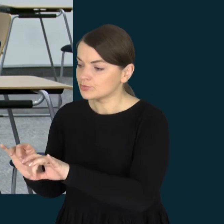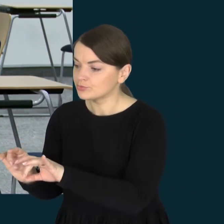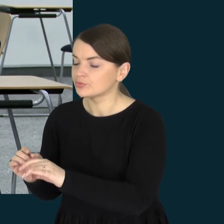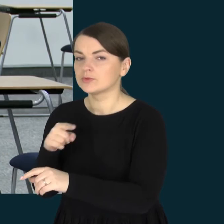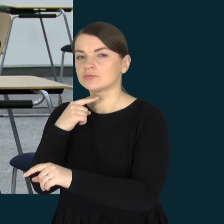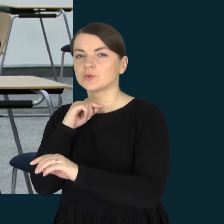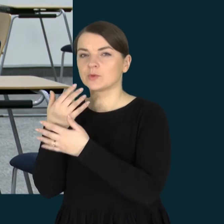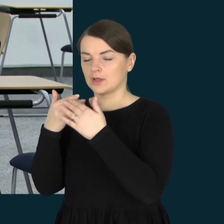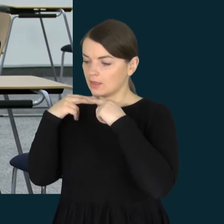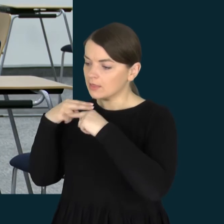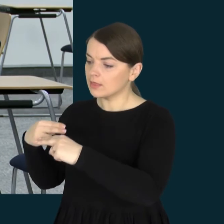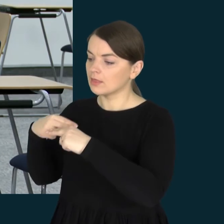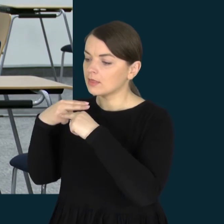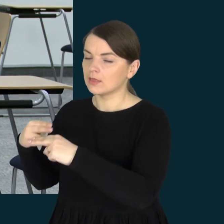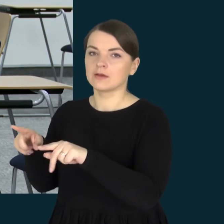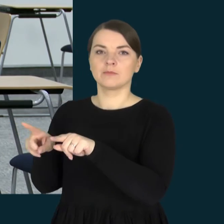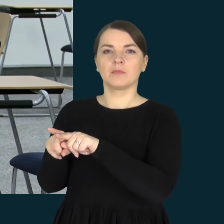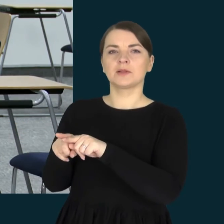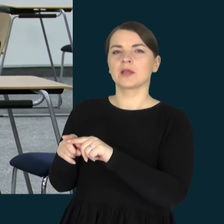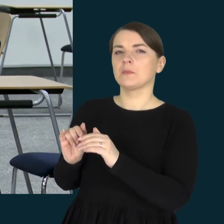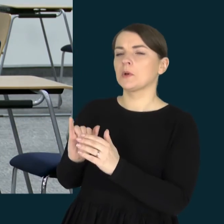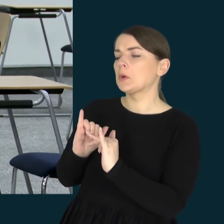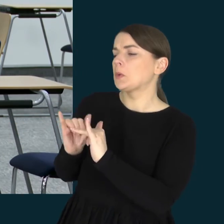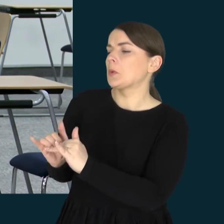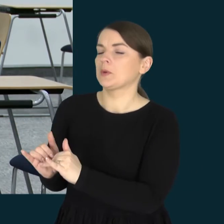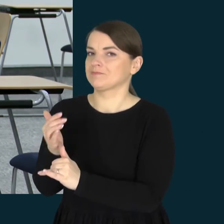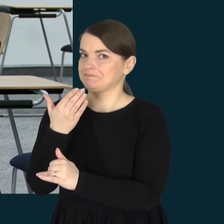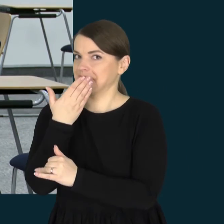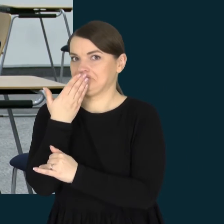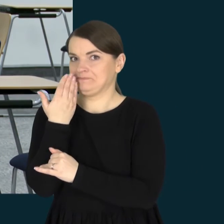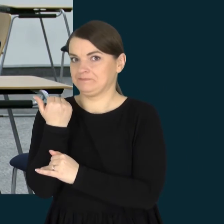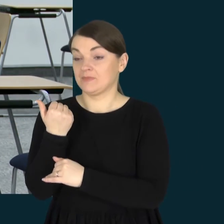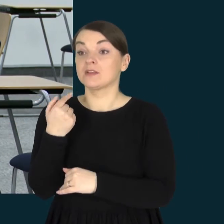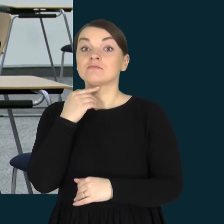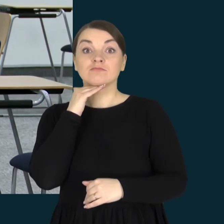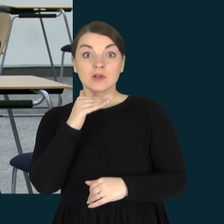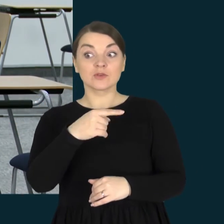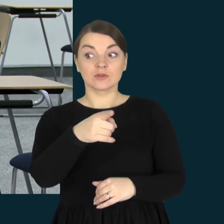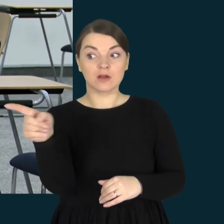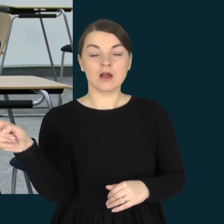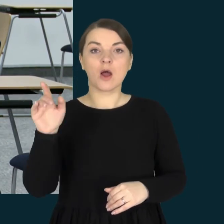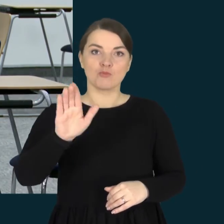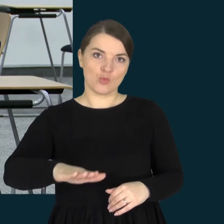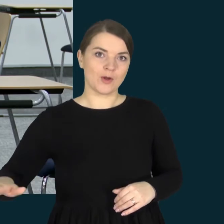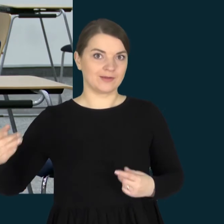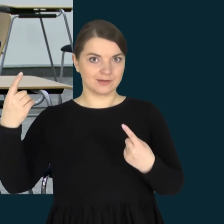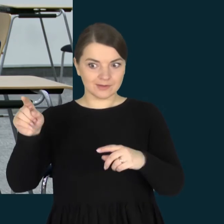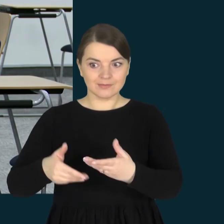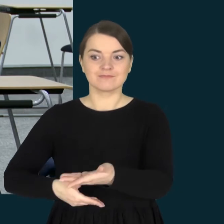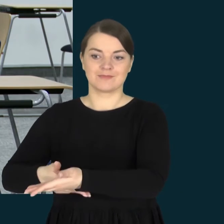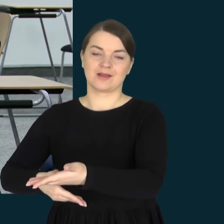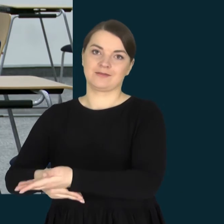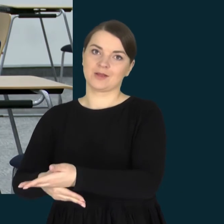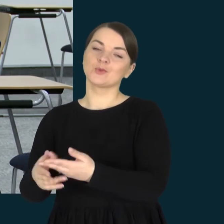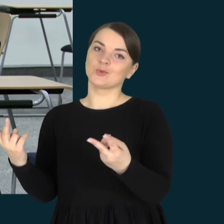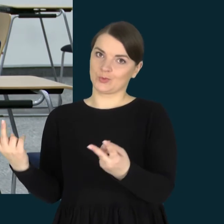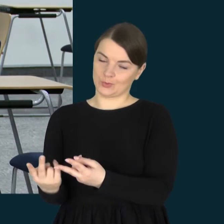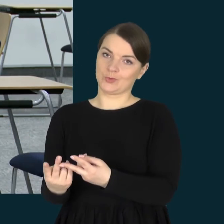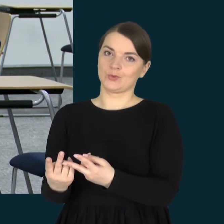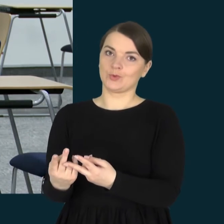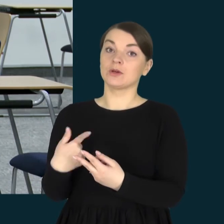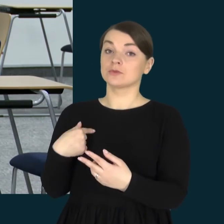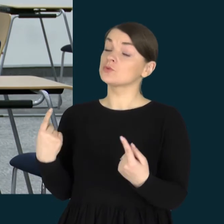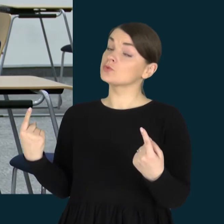kažkokio ypatingo palengvenimo. Žinoma, yra ir tų mokinių, kuriems reikia pagalbos tik tikrai. Bet